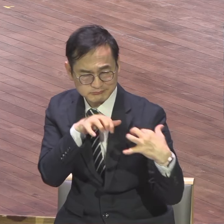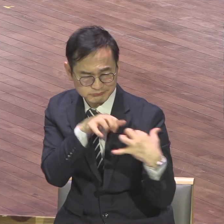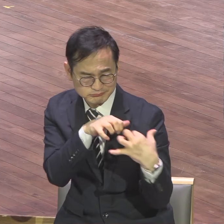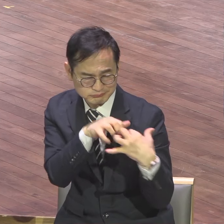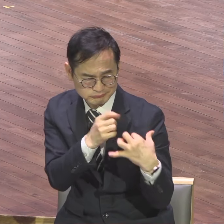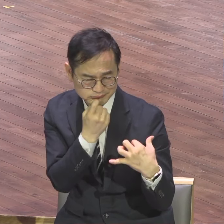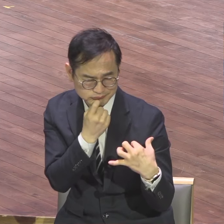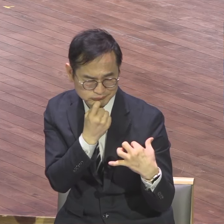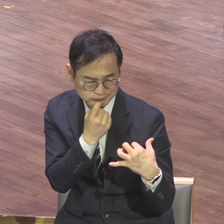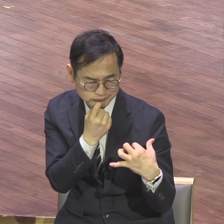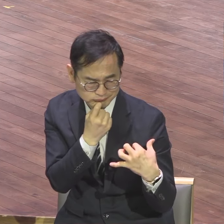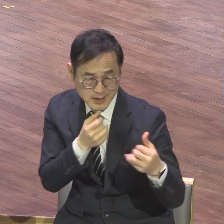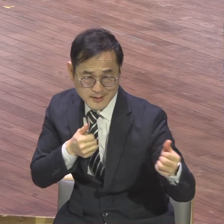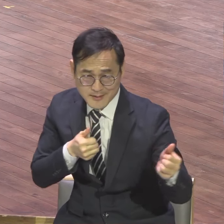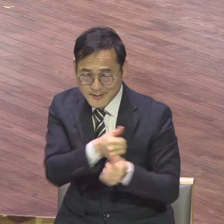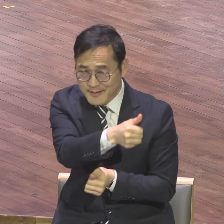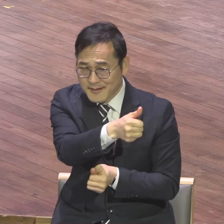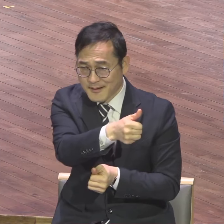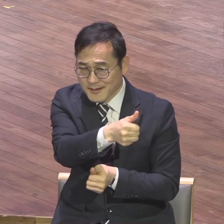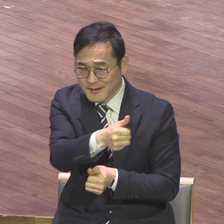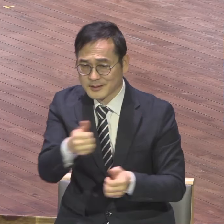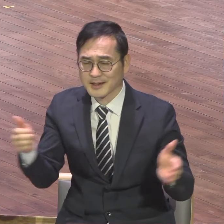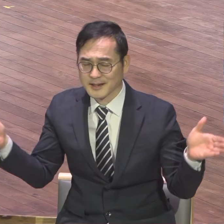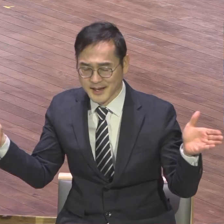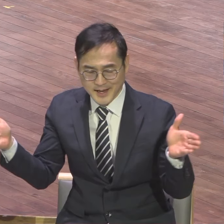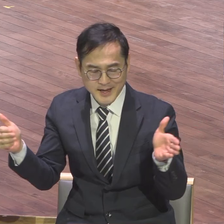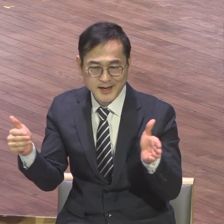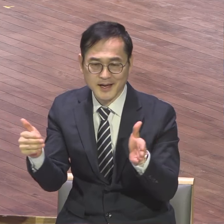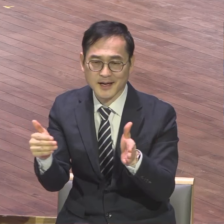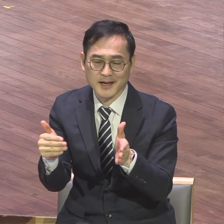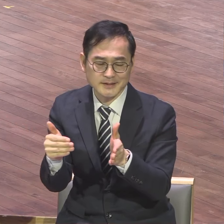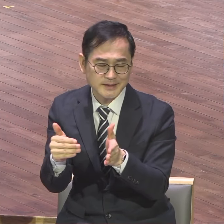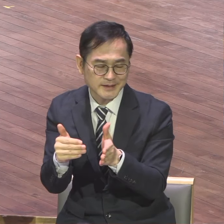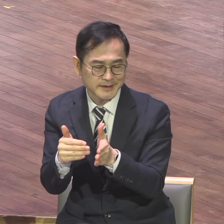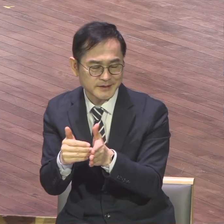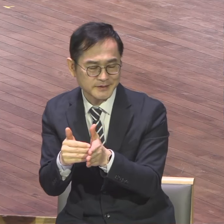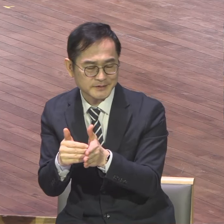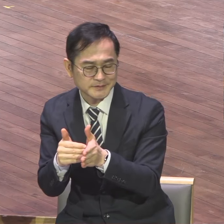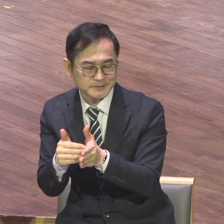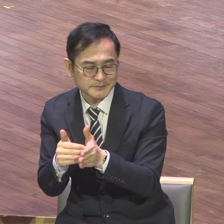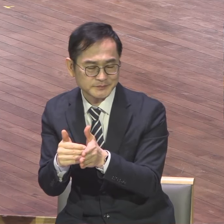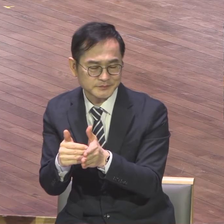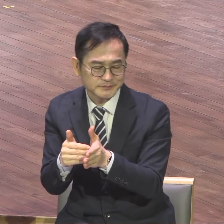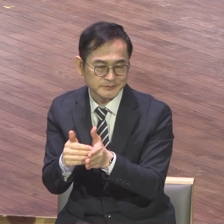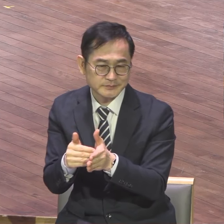승정보를 흘리기까지 승정보를